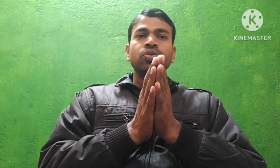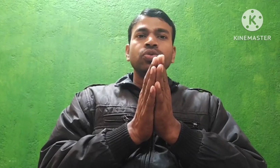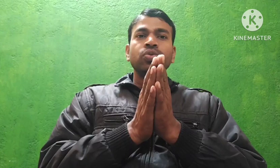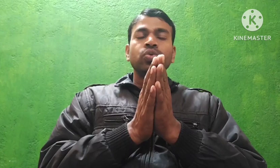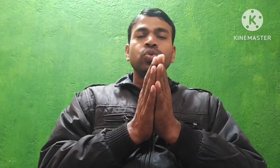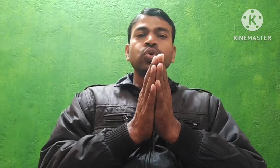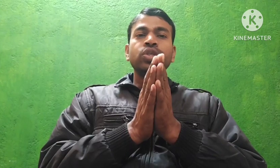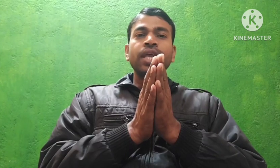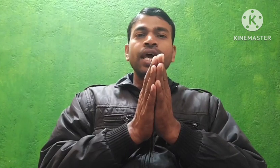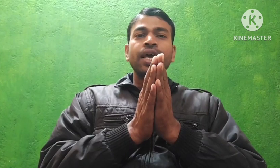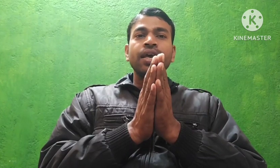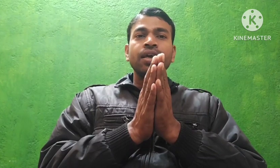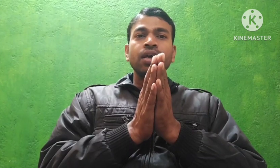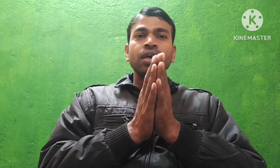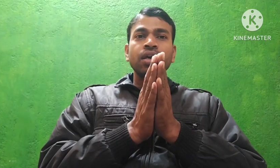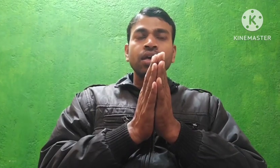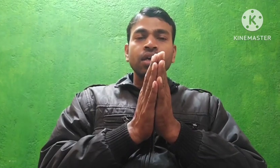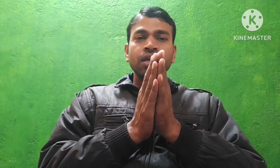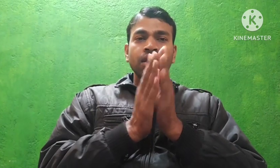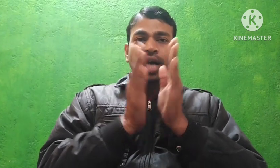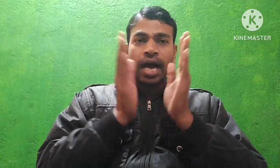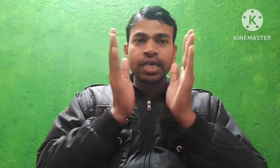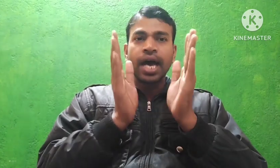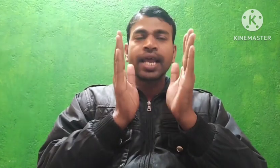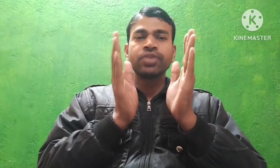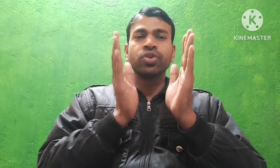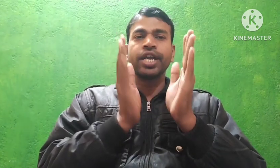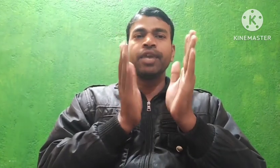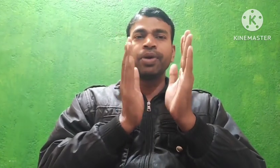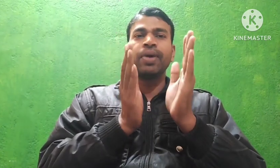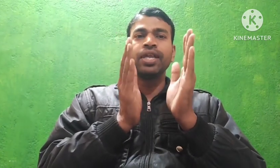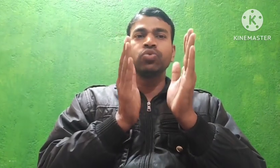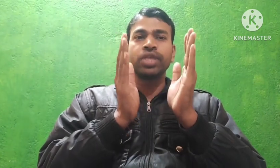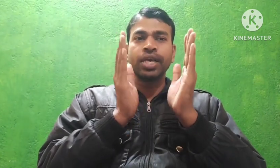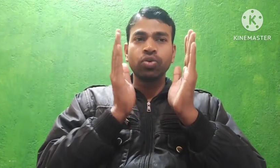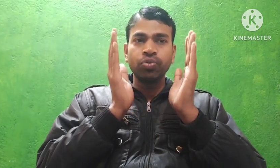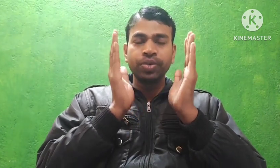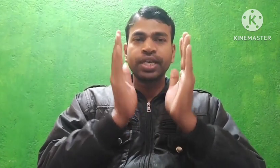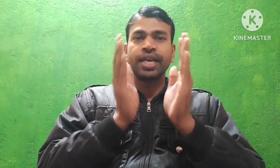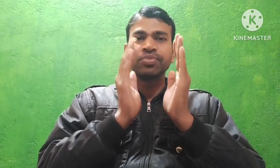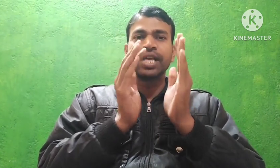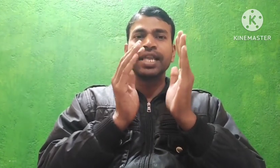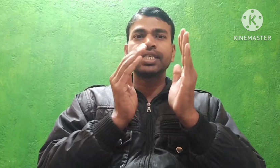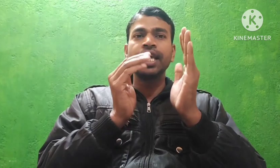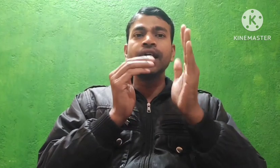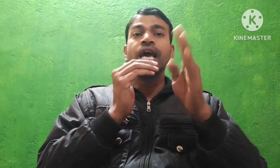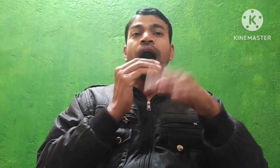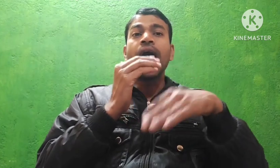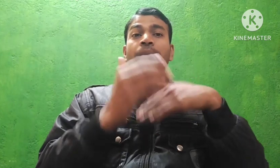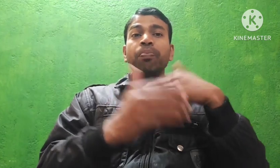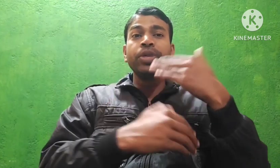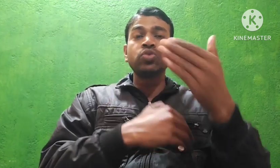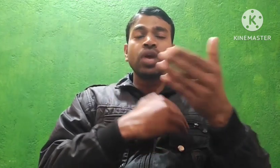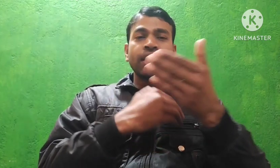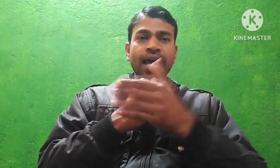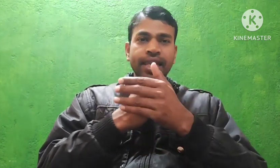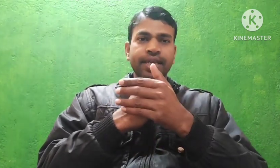आप दूसरे अठारा सो ग्रेड पे वाले दूसरे ग्रूप डी करमचारी से आप मिच्वल करा ले